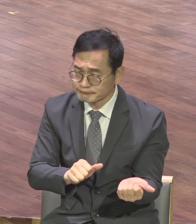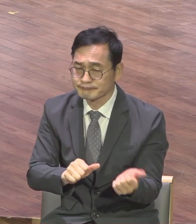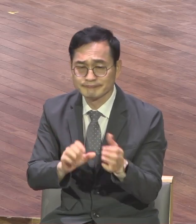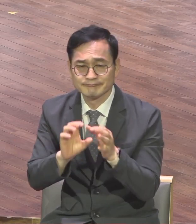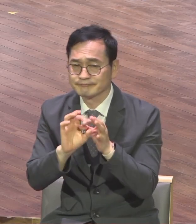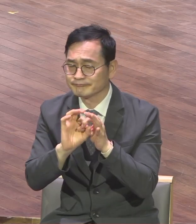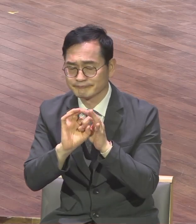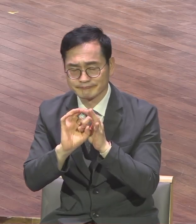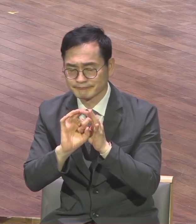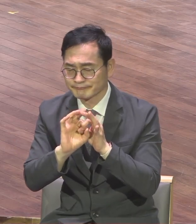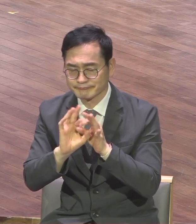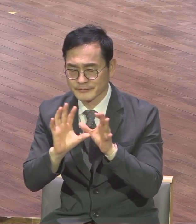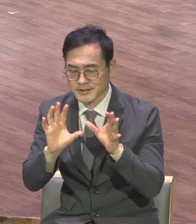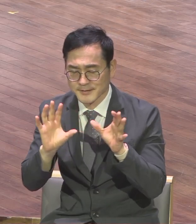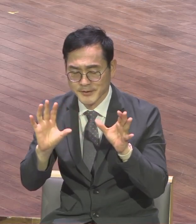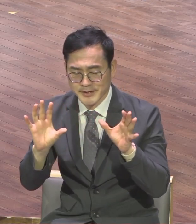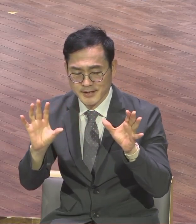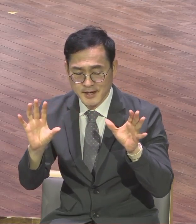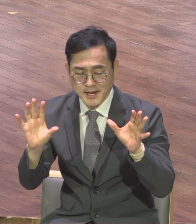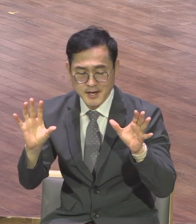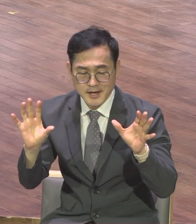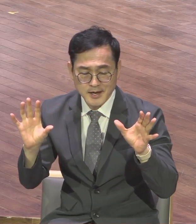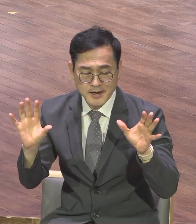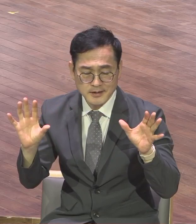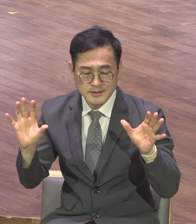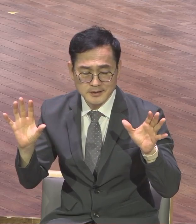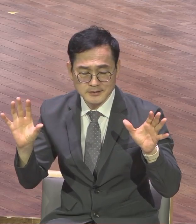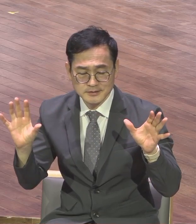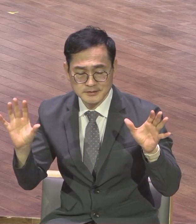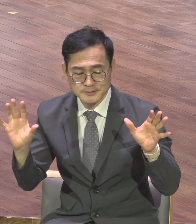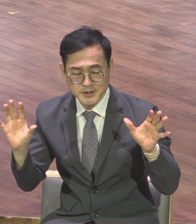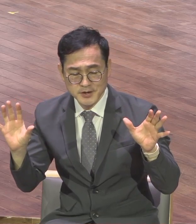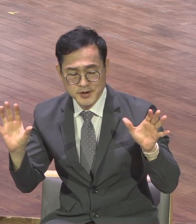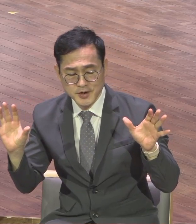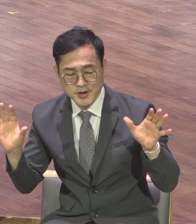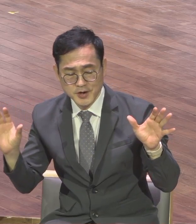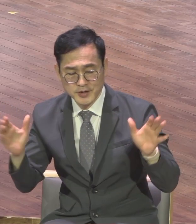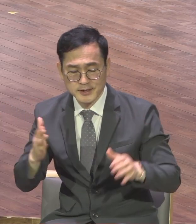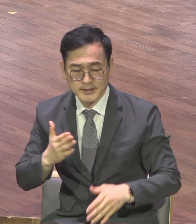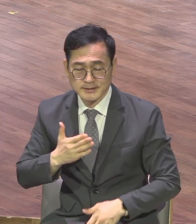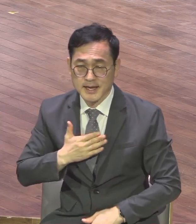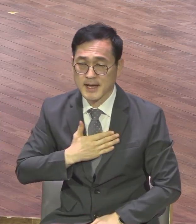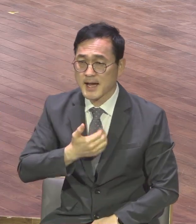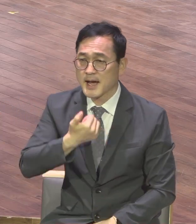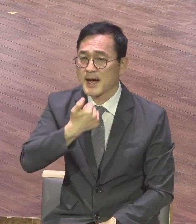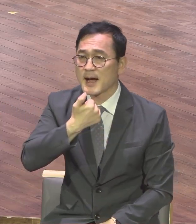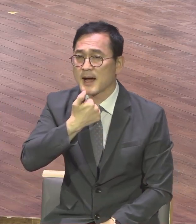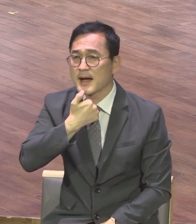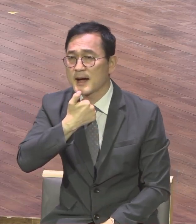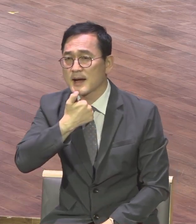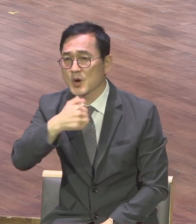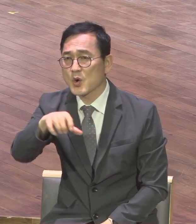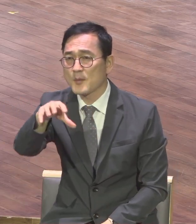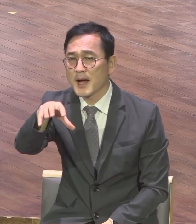상관치 아니며 내 말로만